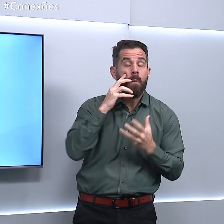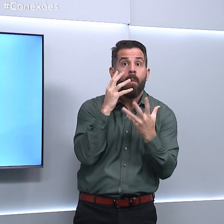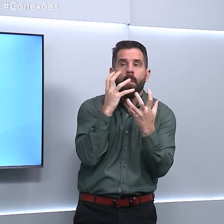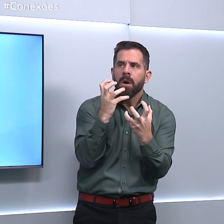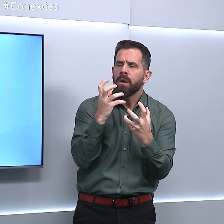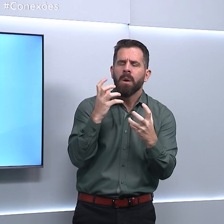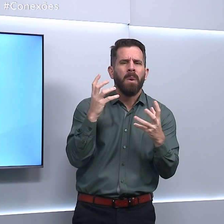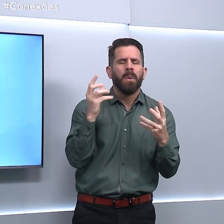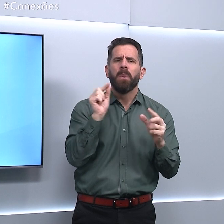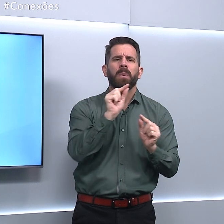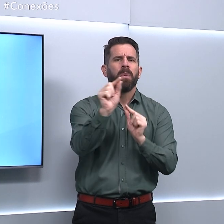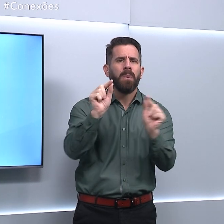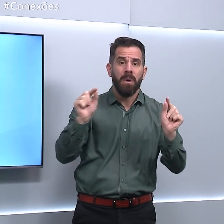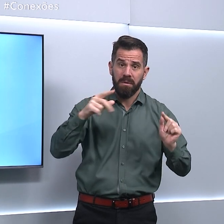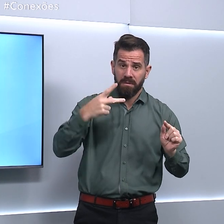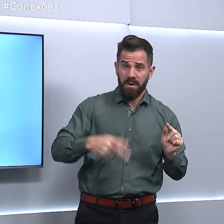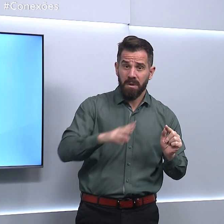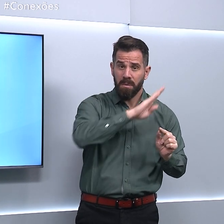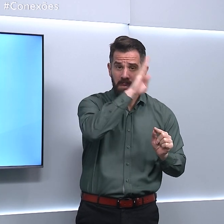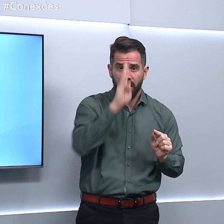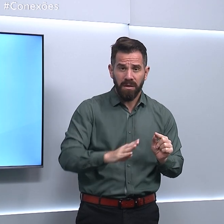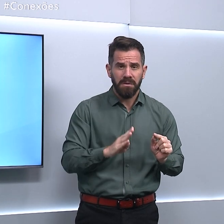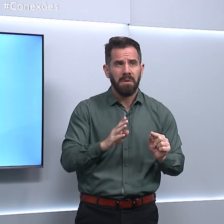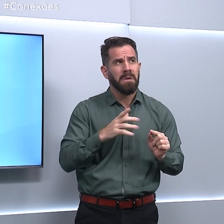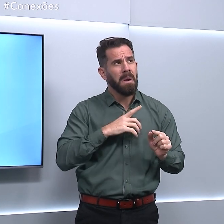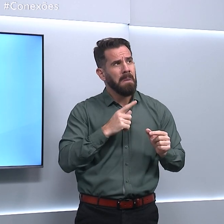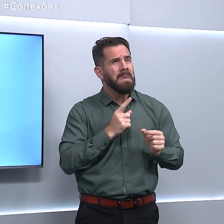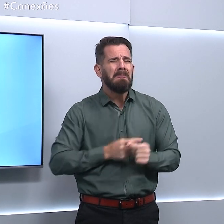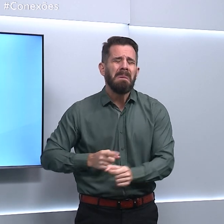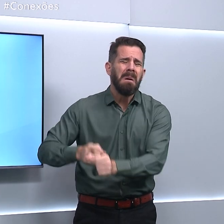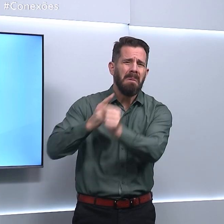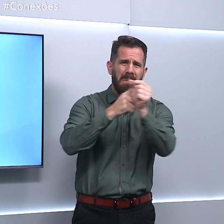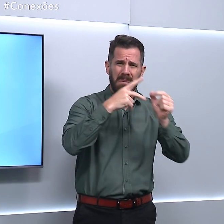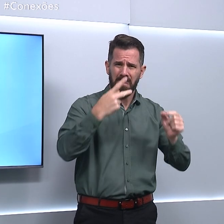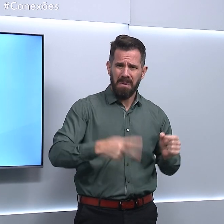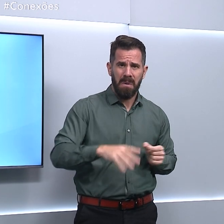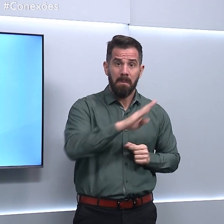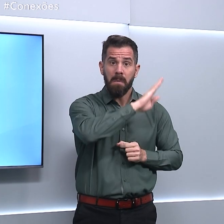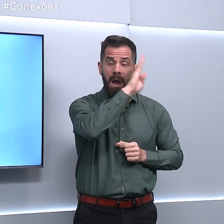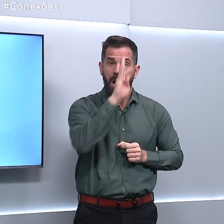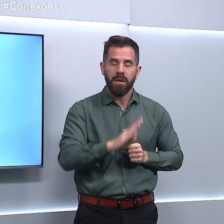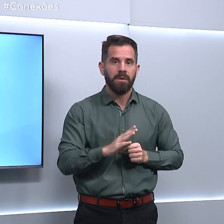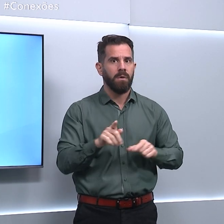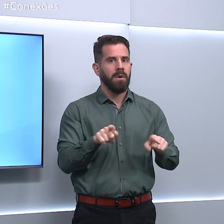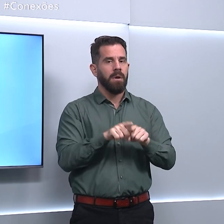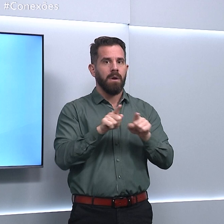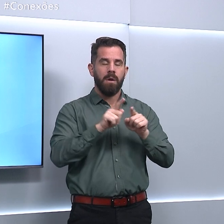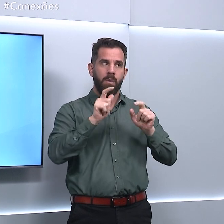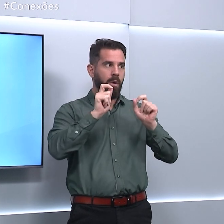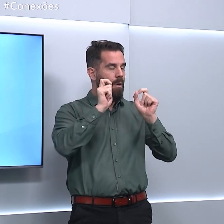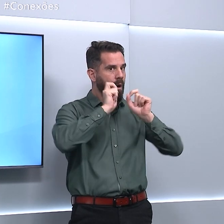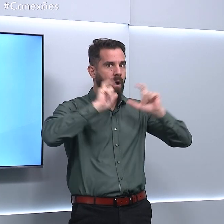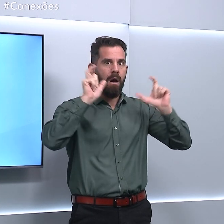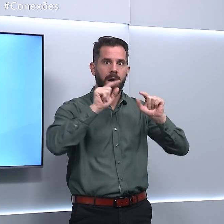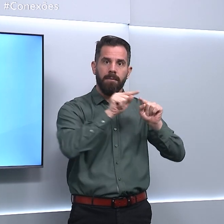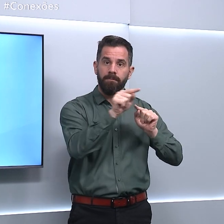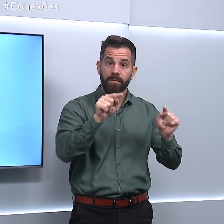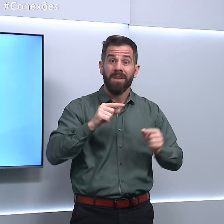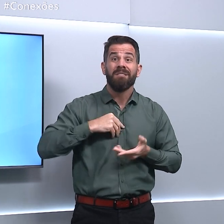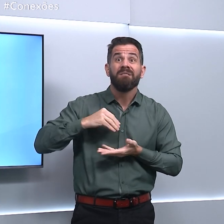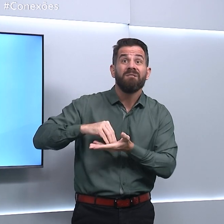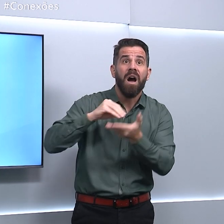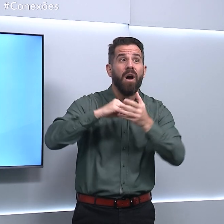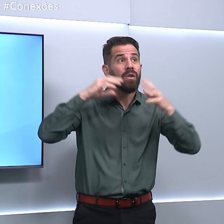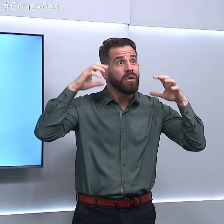da metade das cidades brasileiras estão em alerta. E a falta de chuva gerou o maior número de